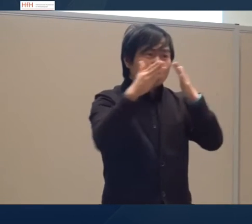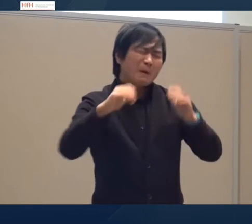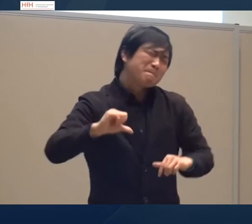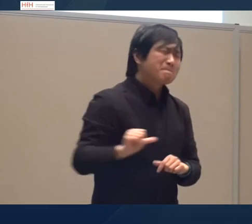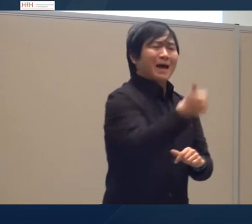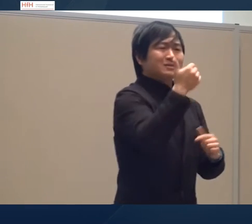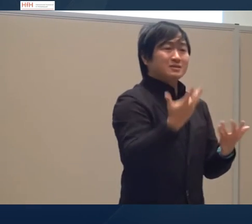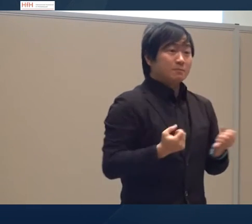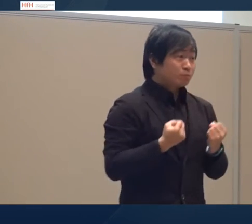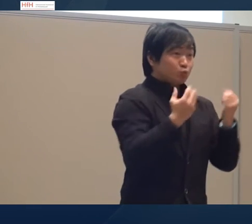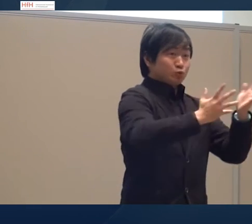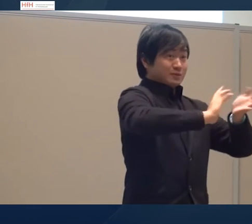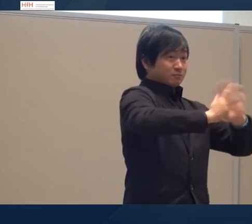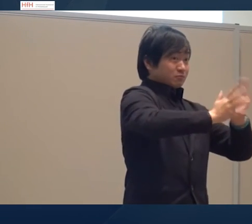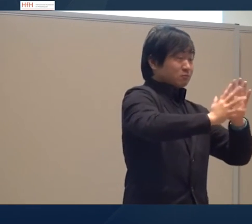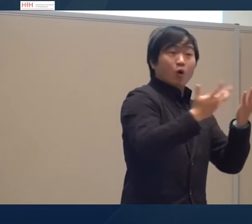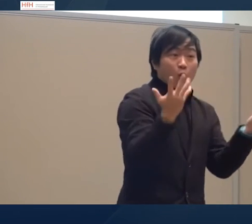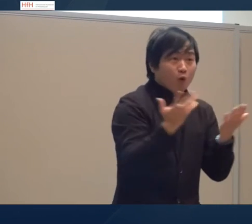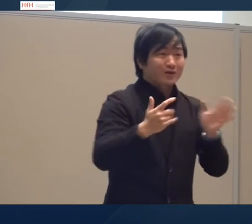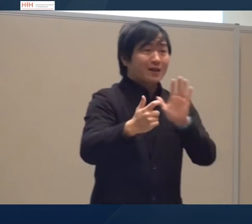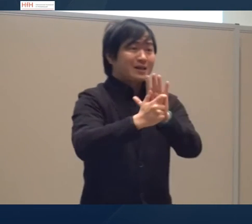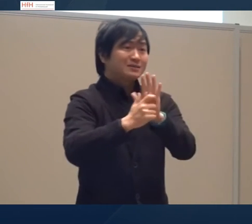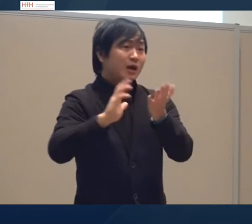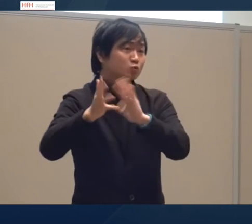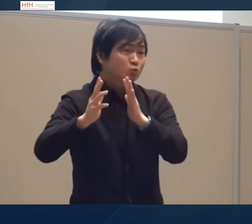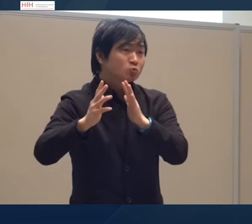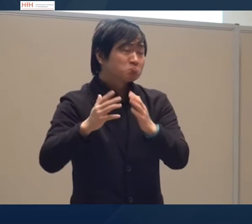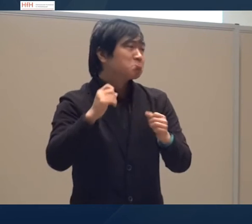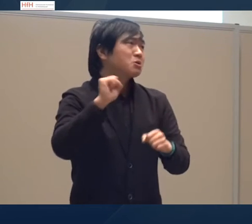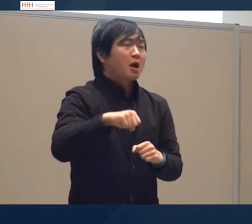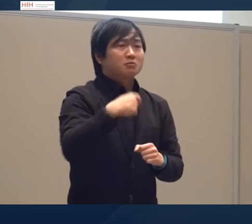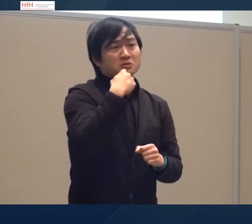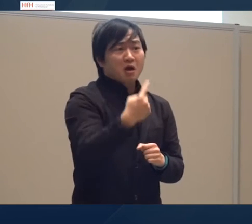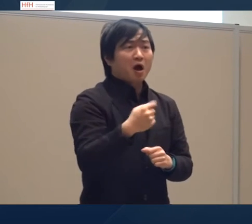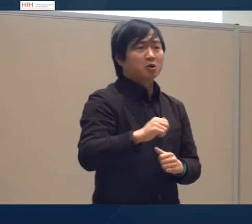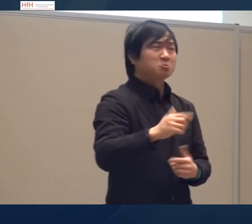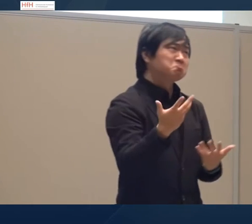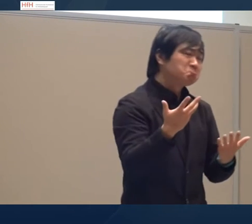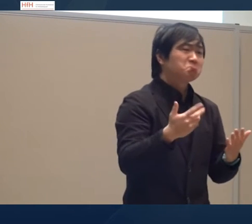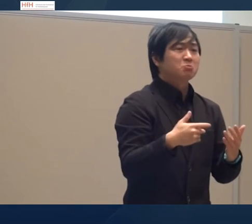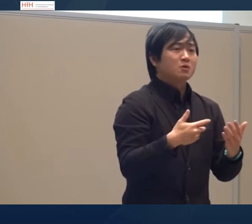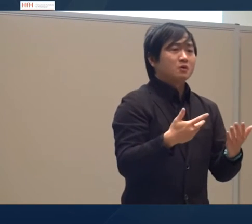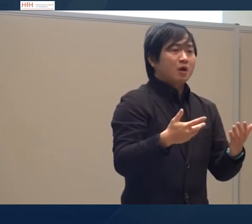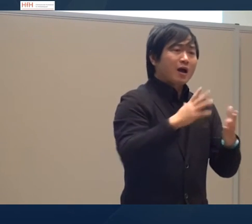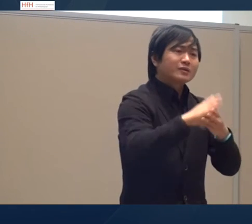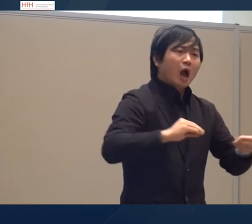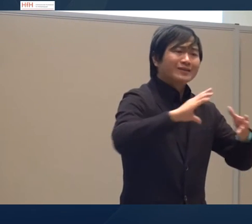wird welches Mittel am meisten benutzt? Wo werden lexikalisierte Gebärden zum Beispiel benutzt? Man kann sagen, beim